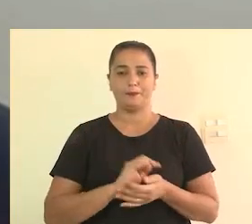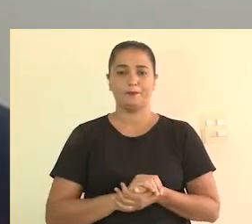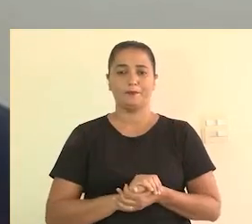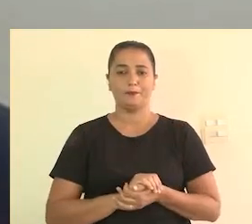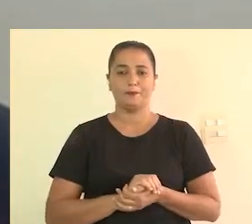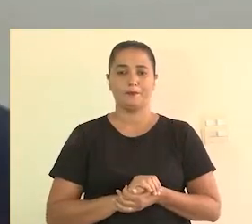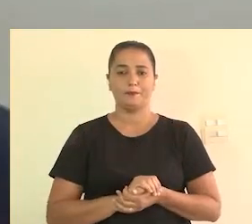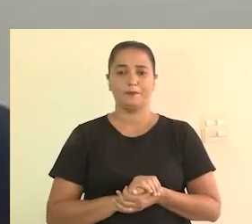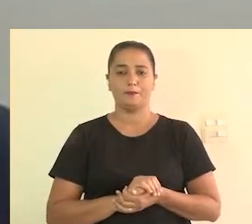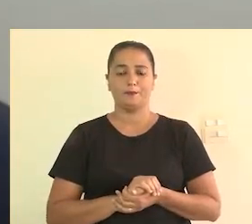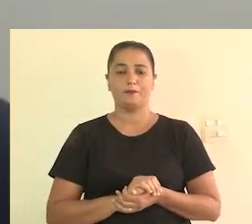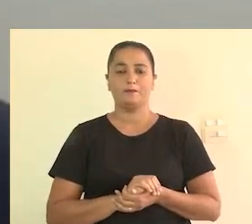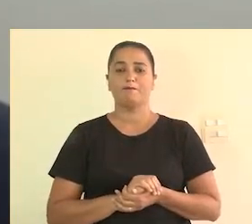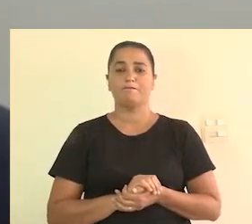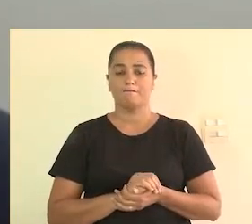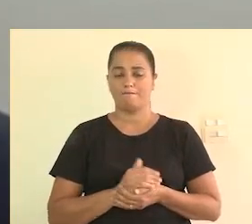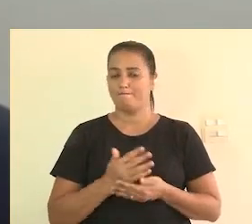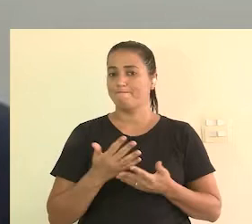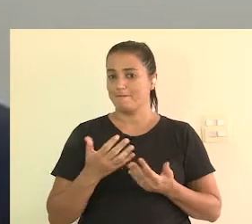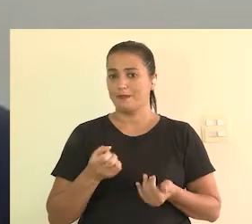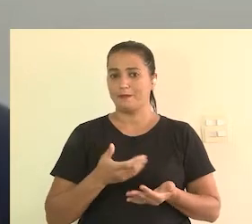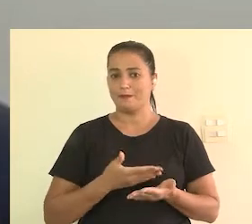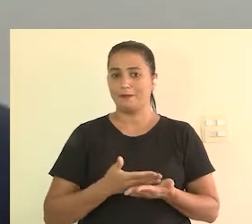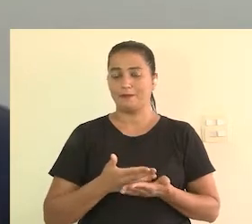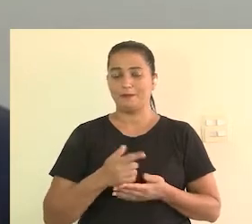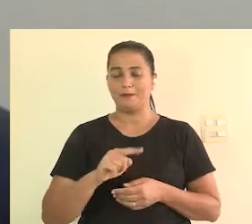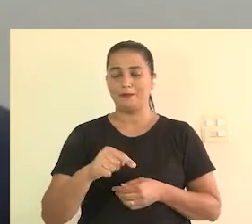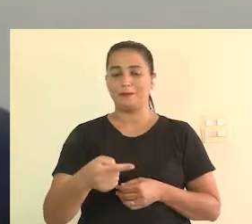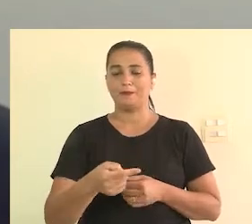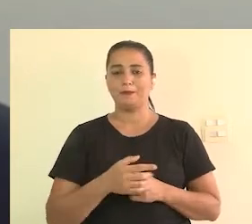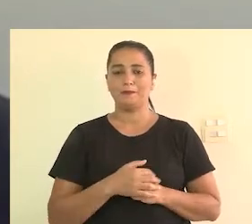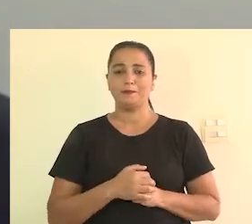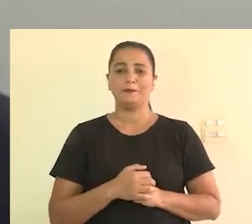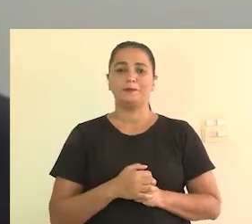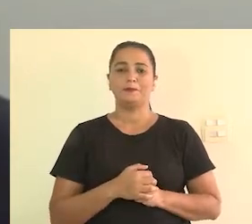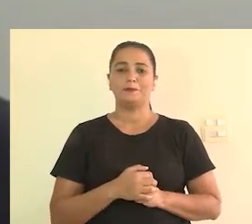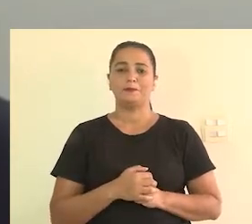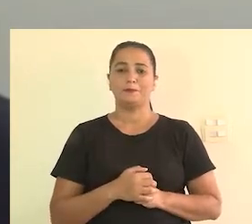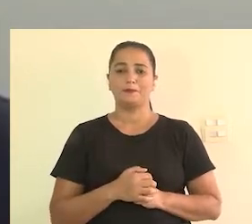E aí, vamos lá para o próximo.